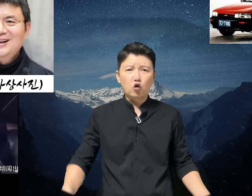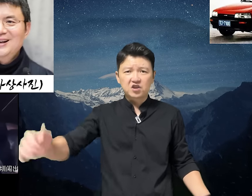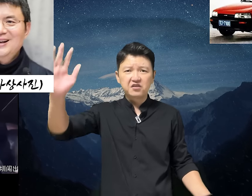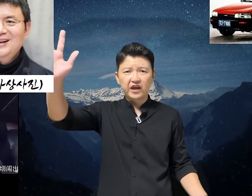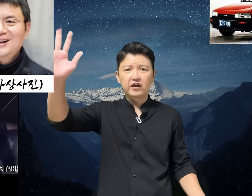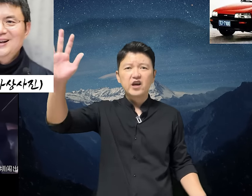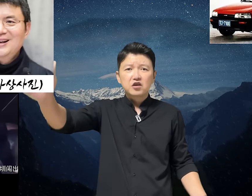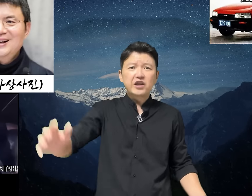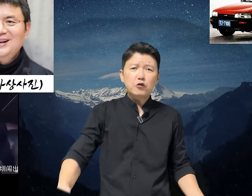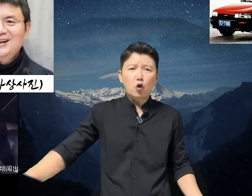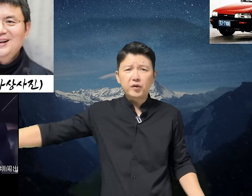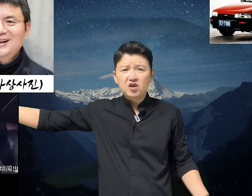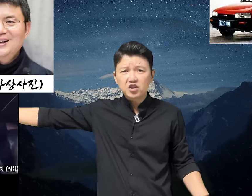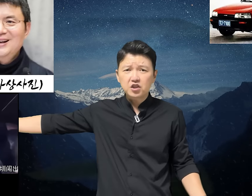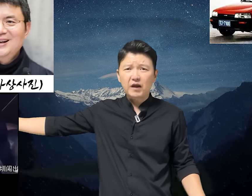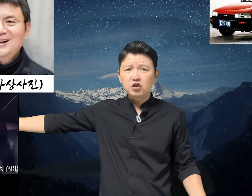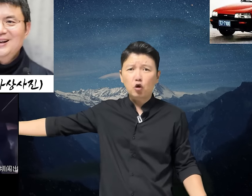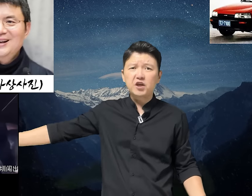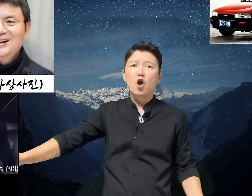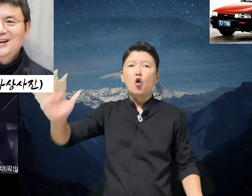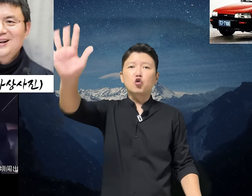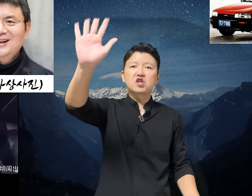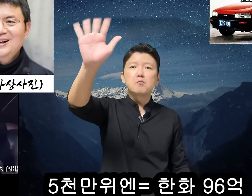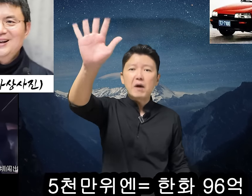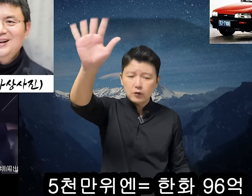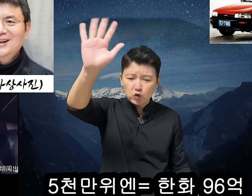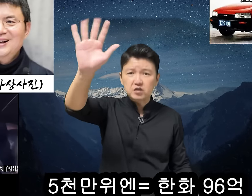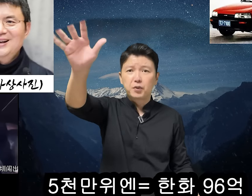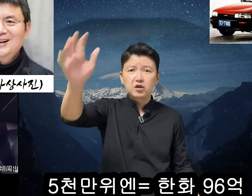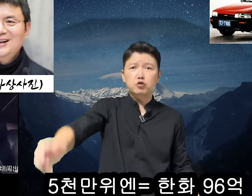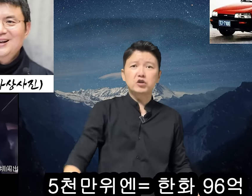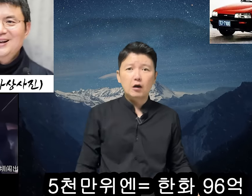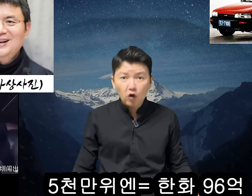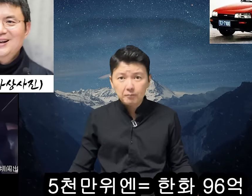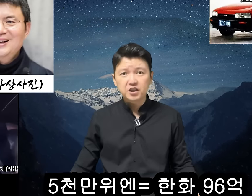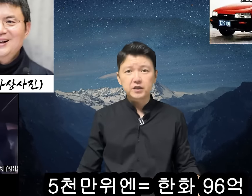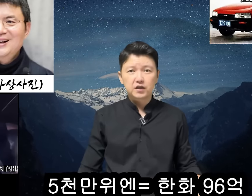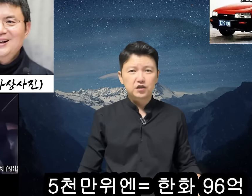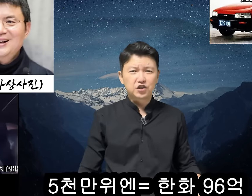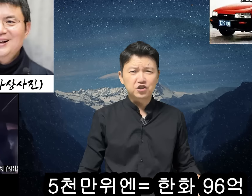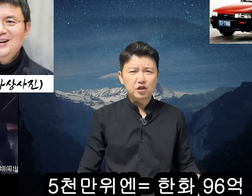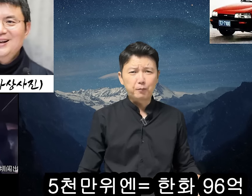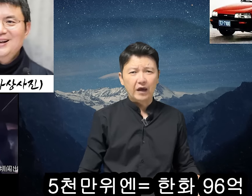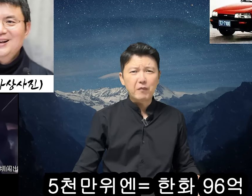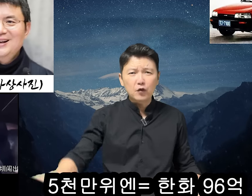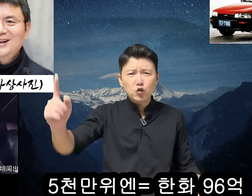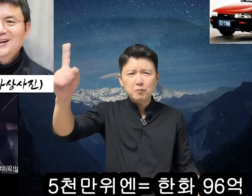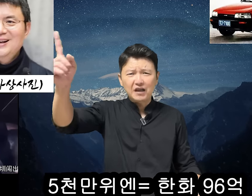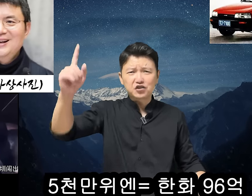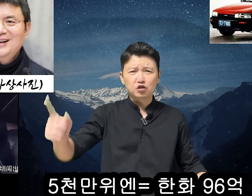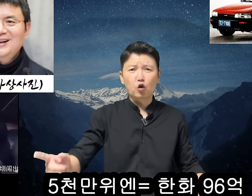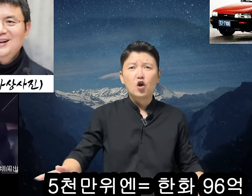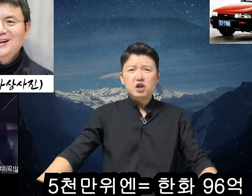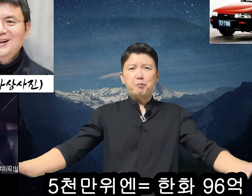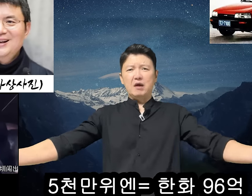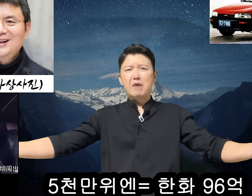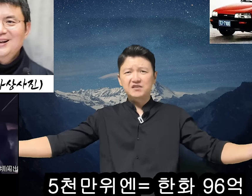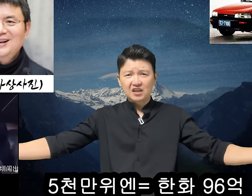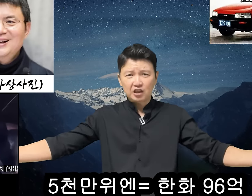5천대, 그냥 요번 건에서만 이놈이 5천만위원을 벌게 된다고 합니다. 그 시절 100만위에만 있어도 이 100만장자